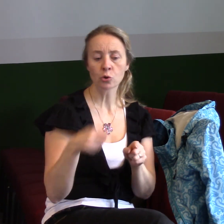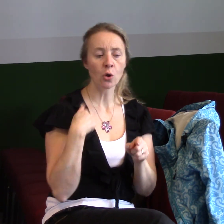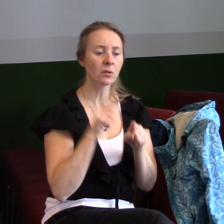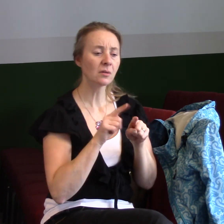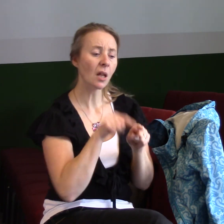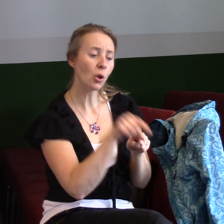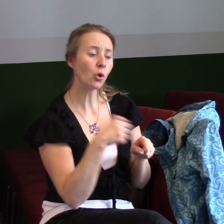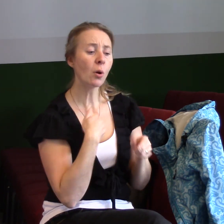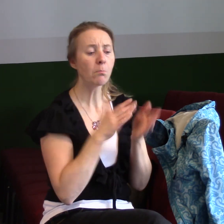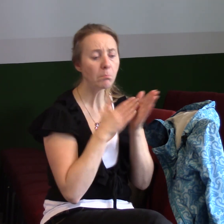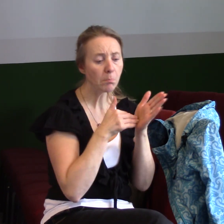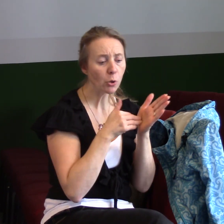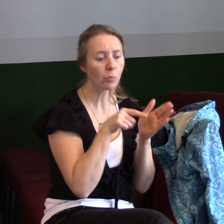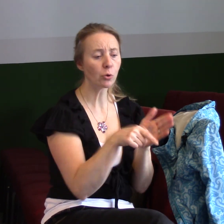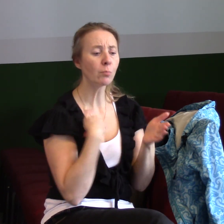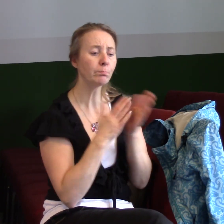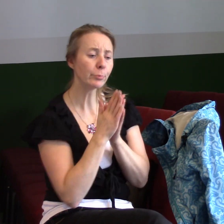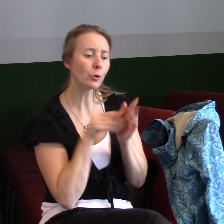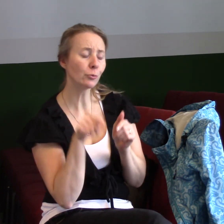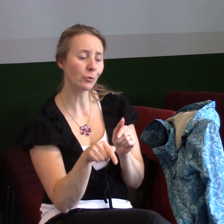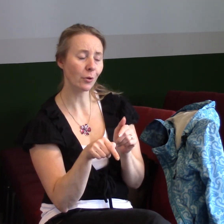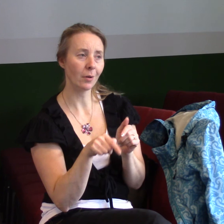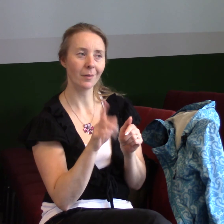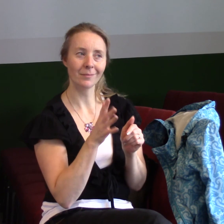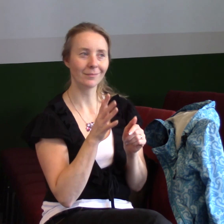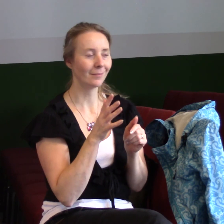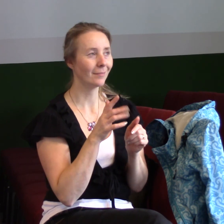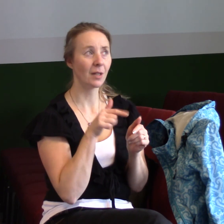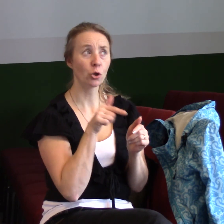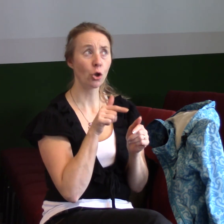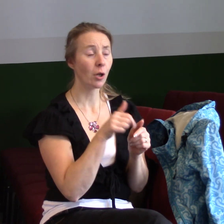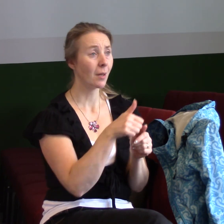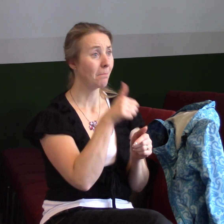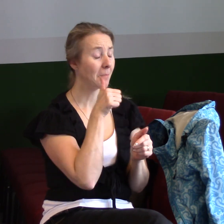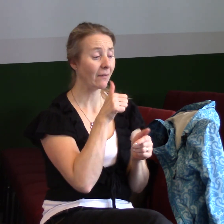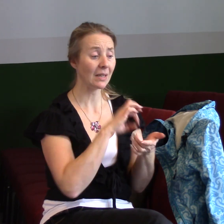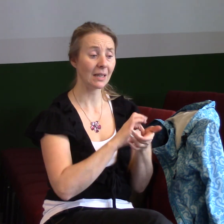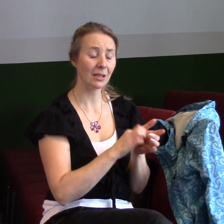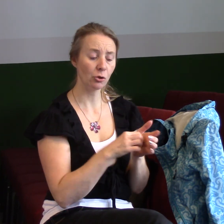Protože v takových chvílích seští v obrovském svědectví pro lidi kolem sebe, protože oni vidí,